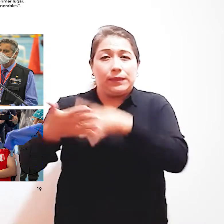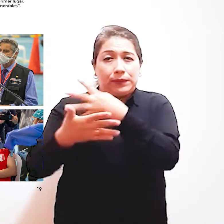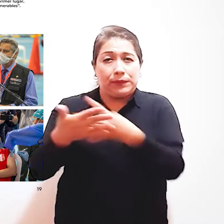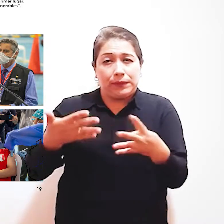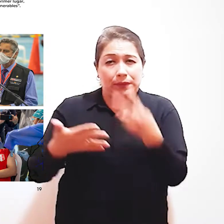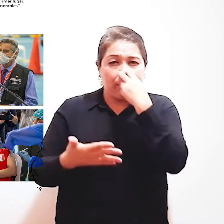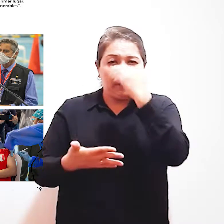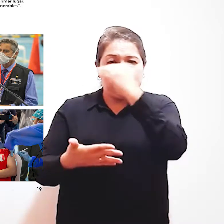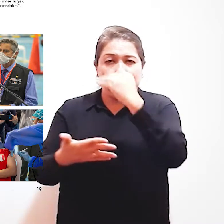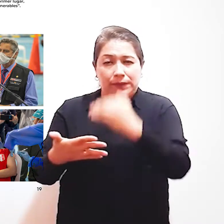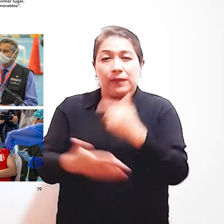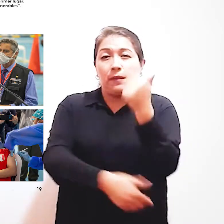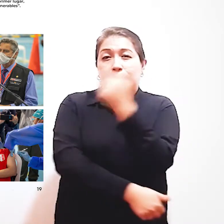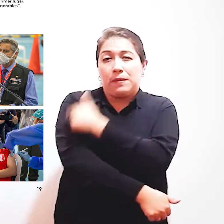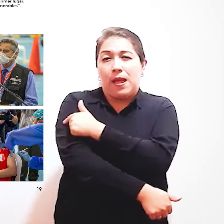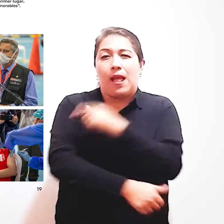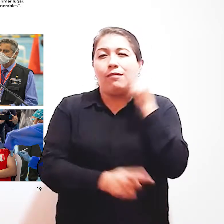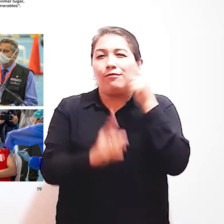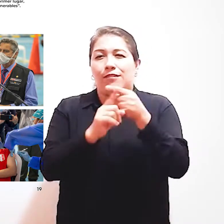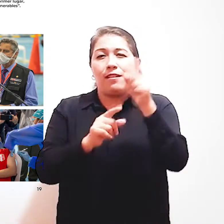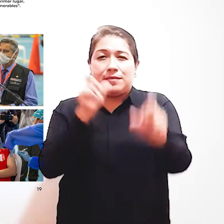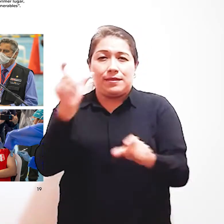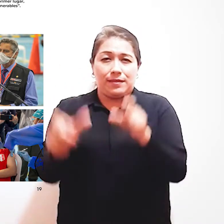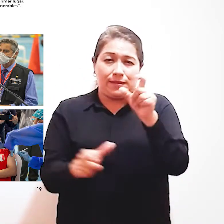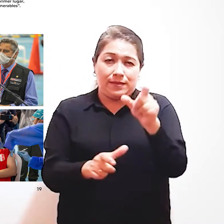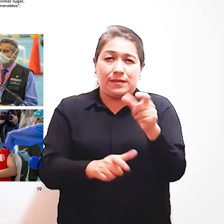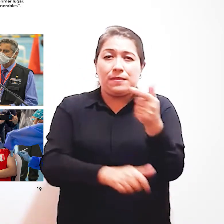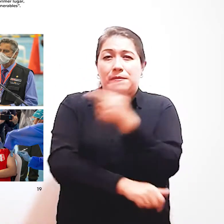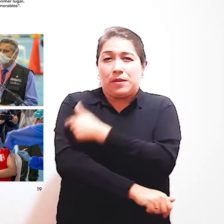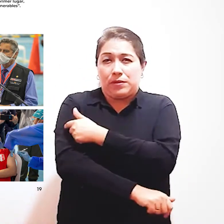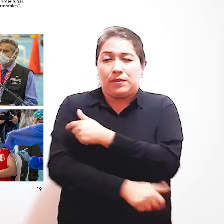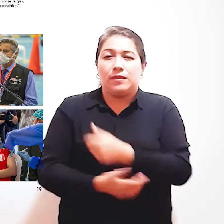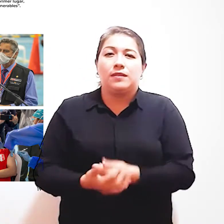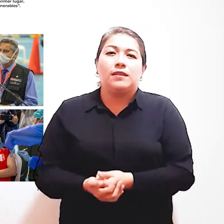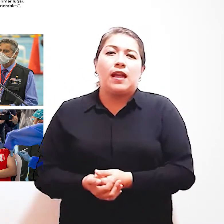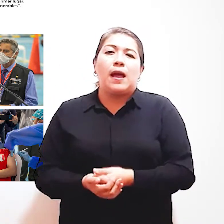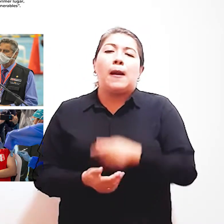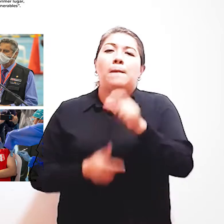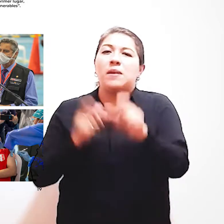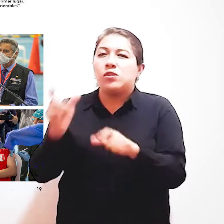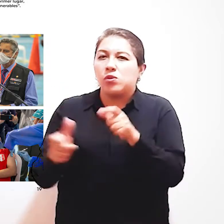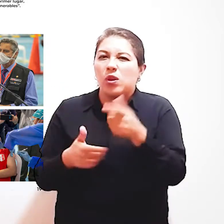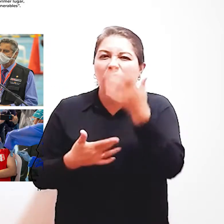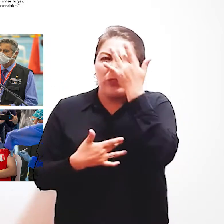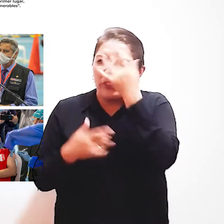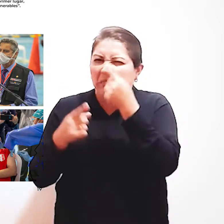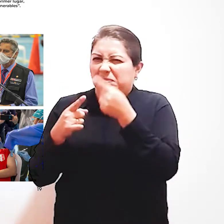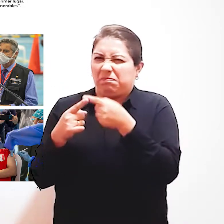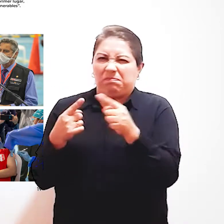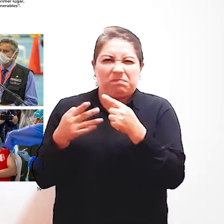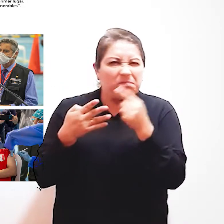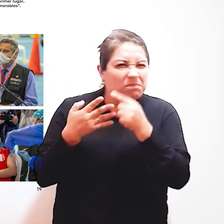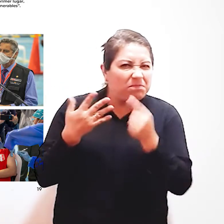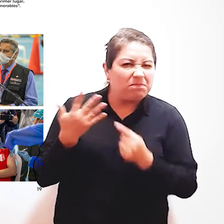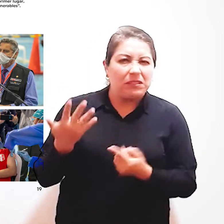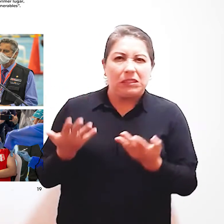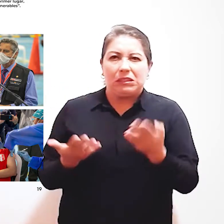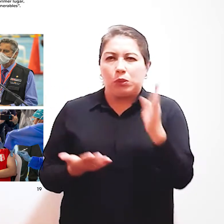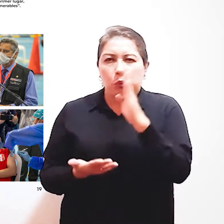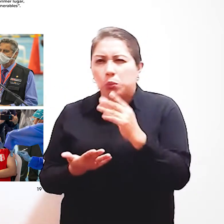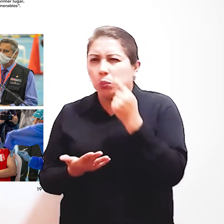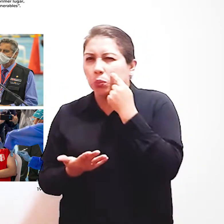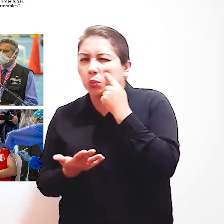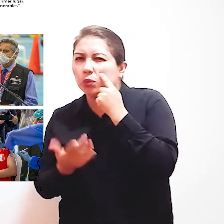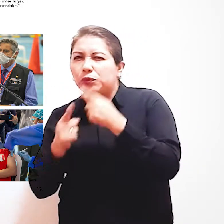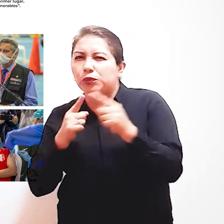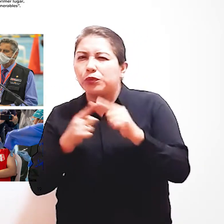incluyó en el cronograma De vacunación A las personas Con síndrome de Down Personas con enfermedades raras Y huérfanas Y personas